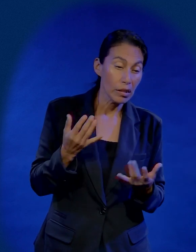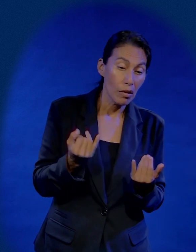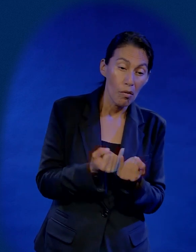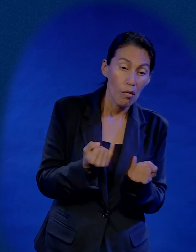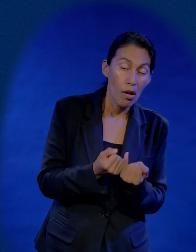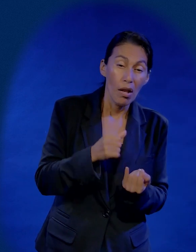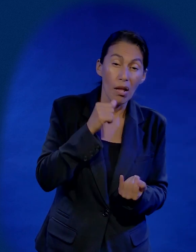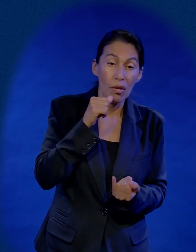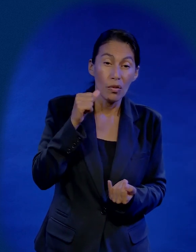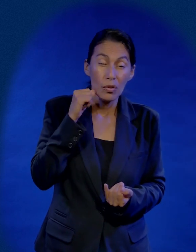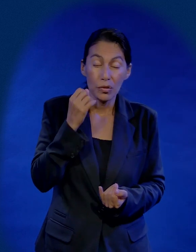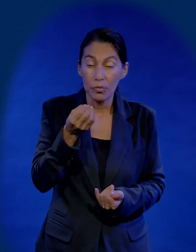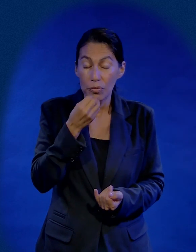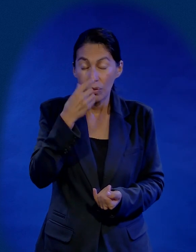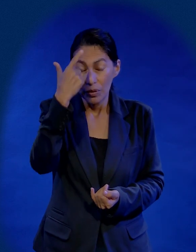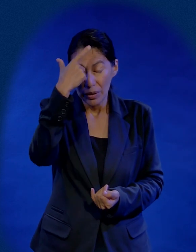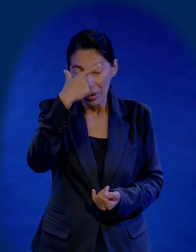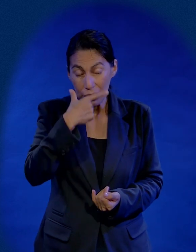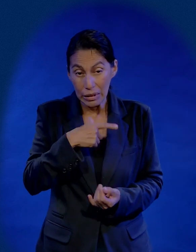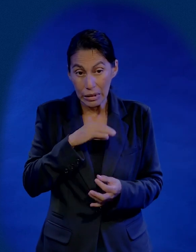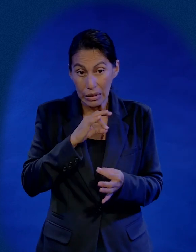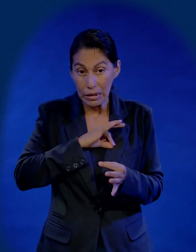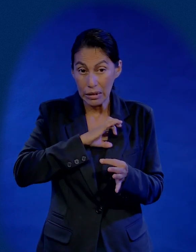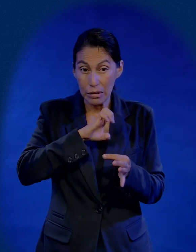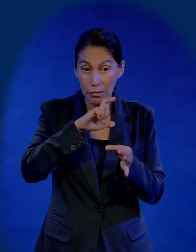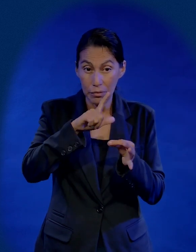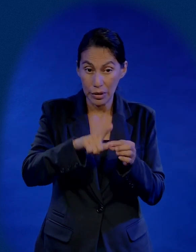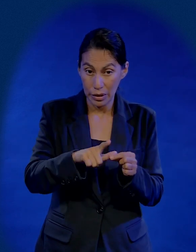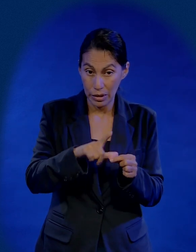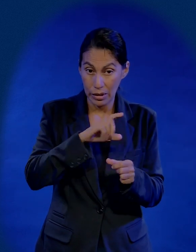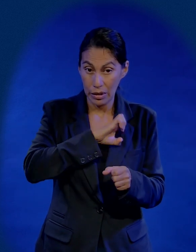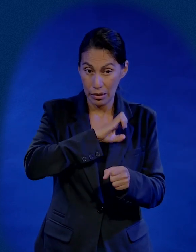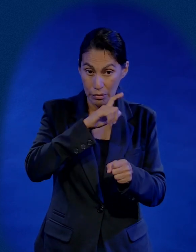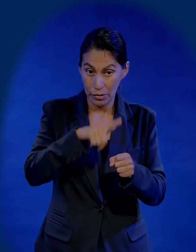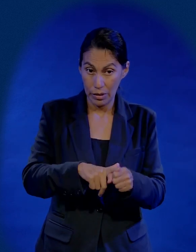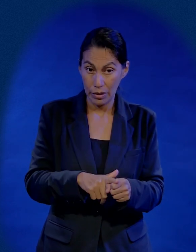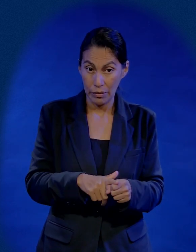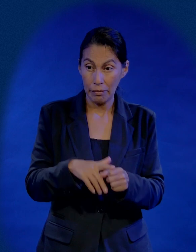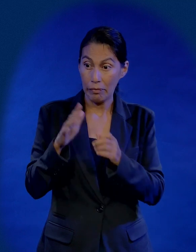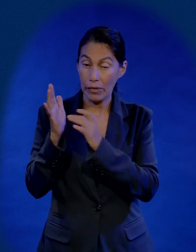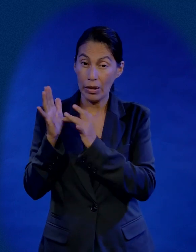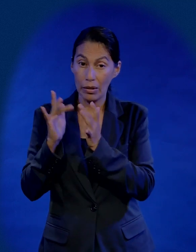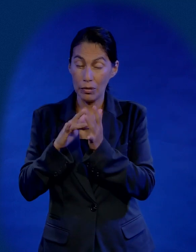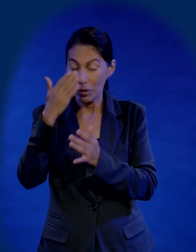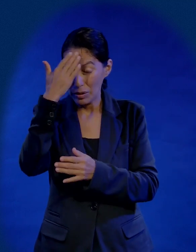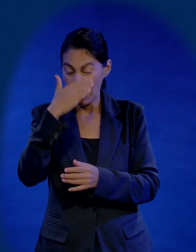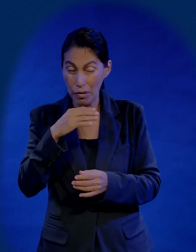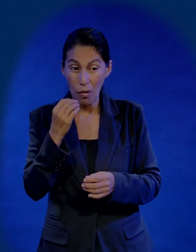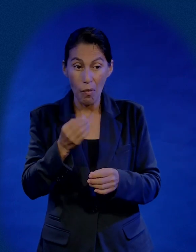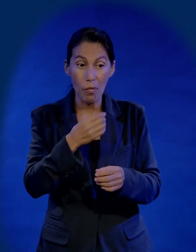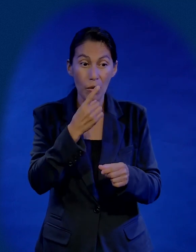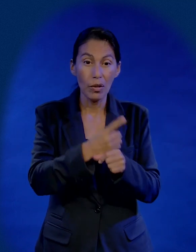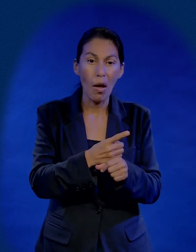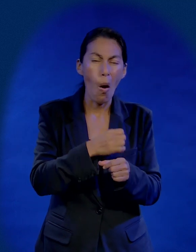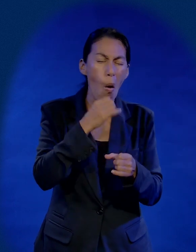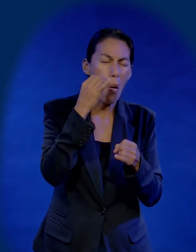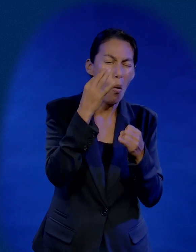pero esa cena era súper especial, Jesús sabe que es la última oportunidad de ayudar a sus discípulos a entender